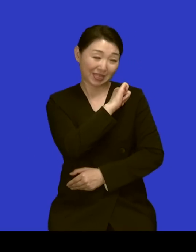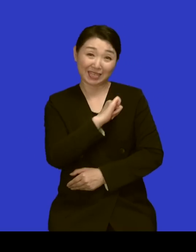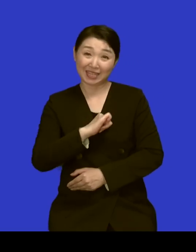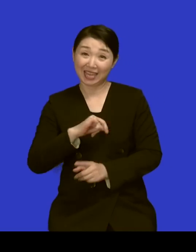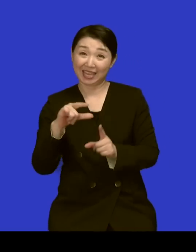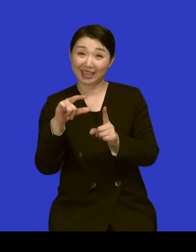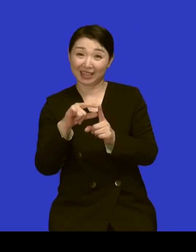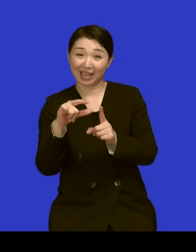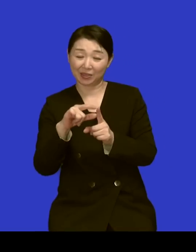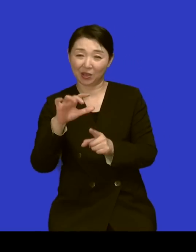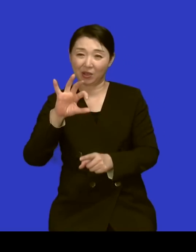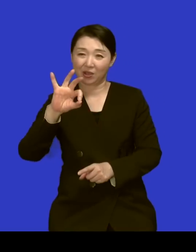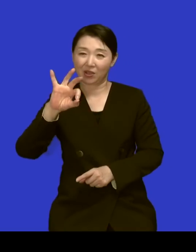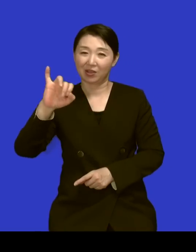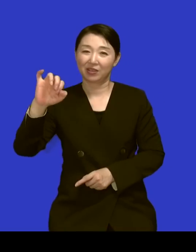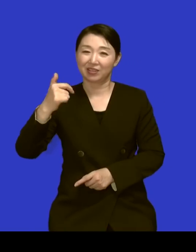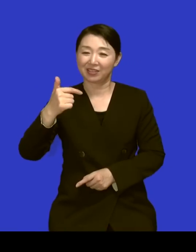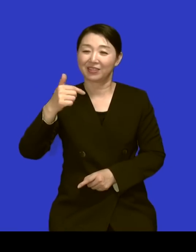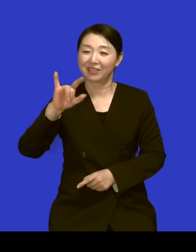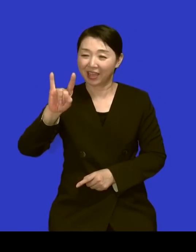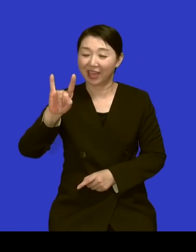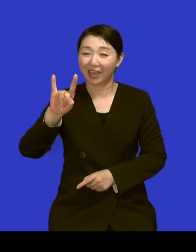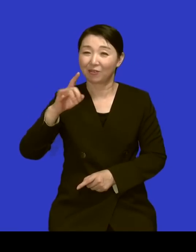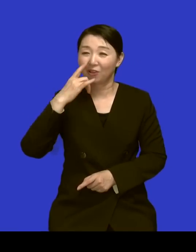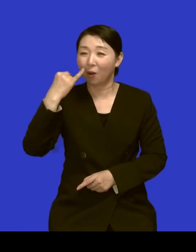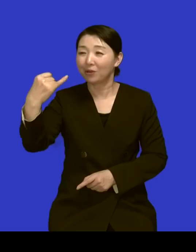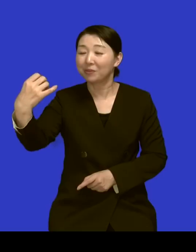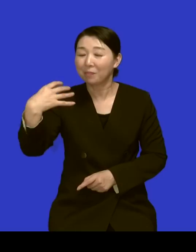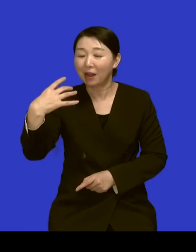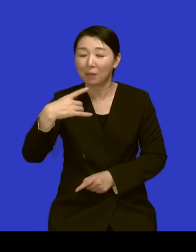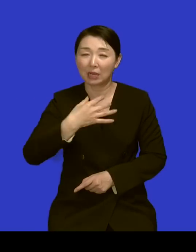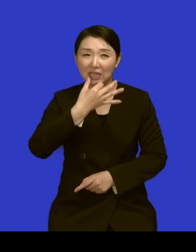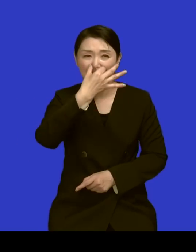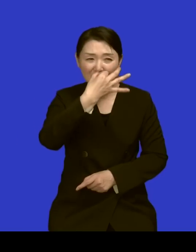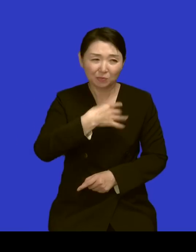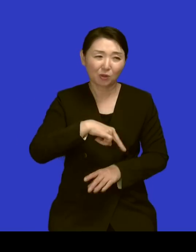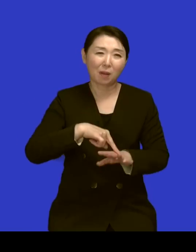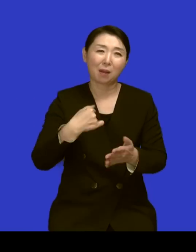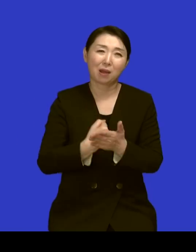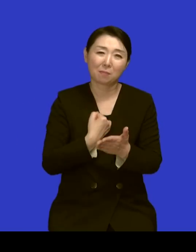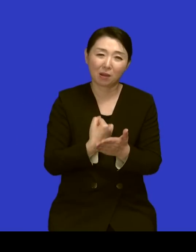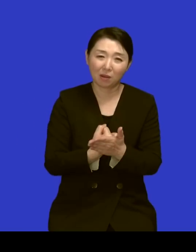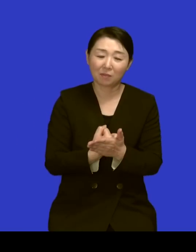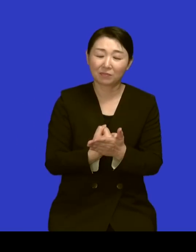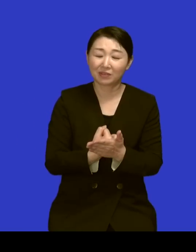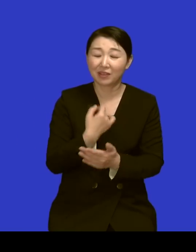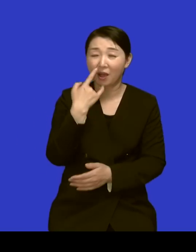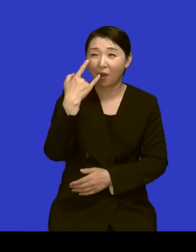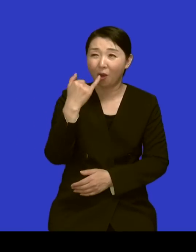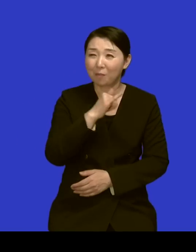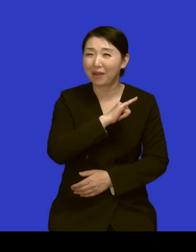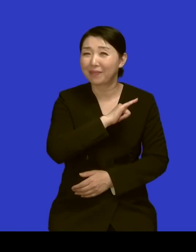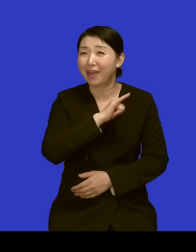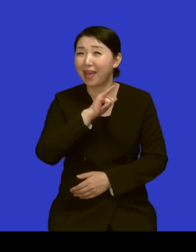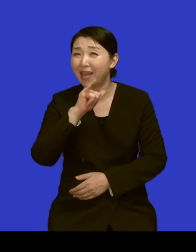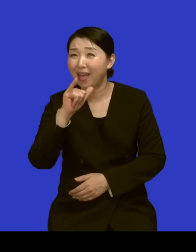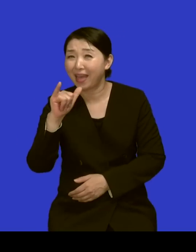네 너무 제가 힘들고 속상해서 이제 시골에 엄마가 계시니까 네 엄마 이런 거면 네 무조건